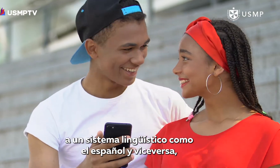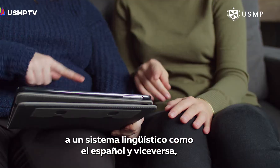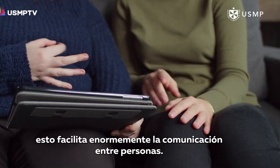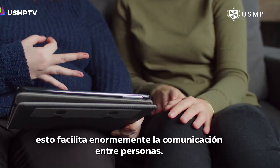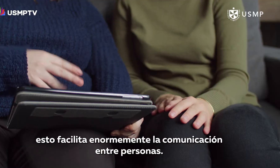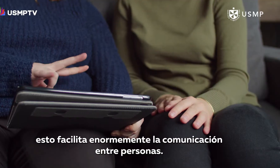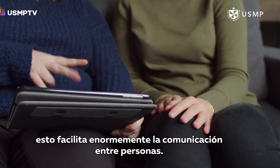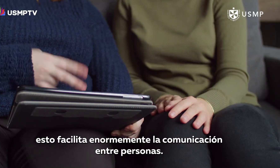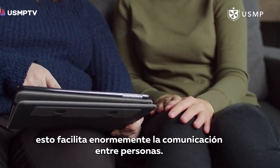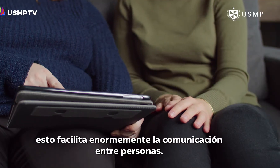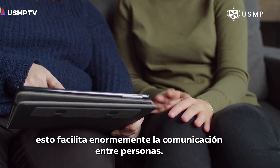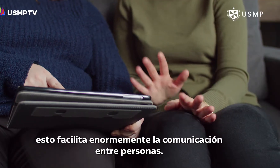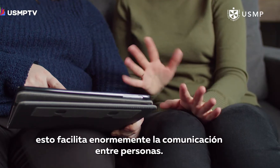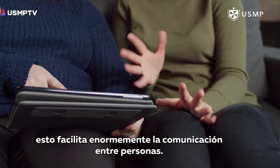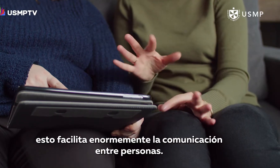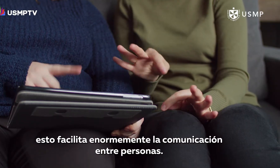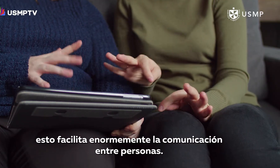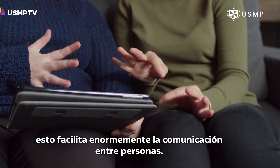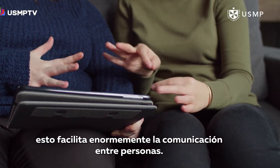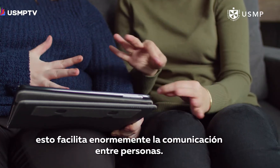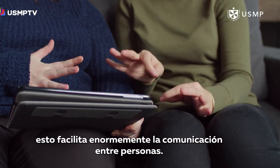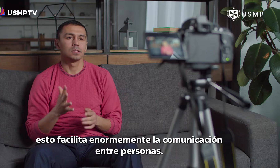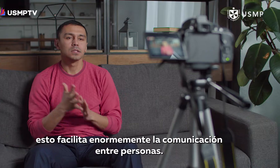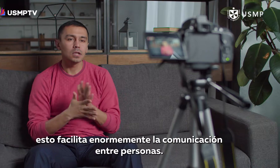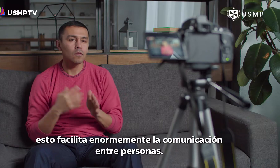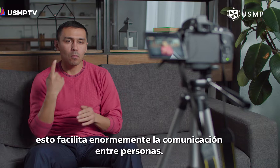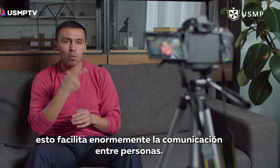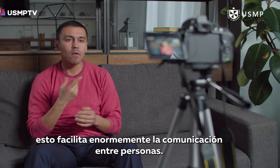Esto facilita enormemente la comunicación entre personas.